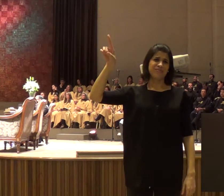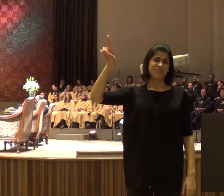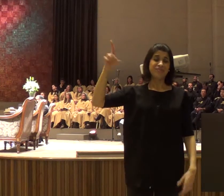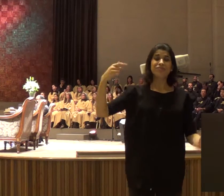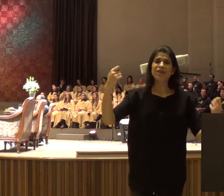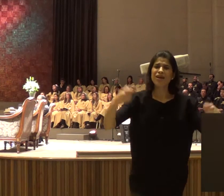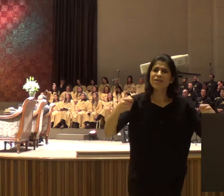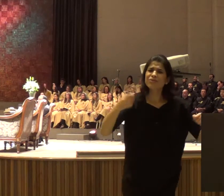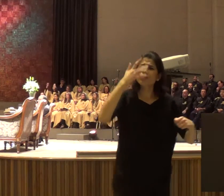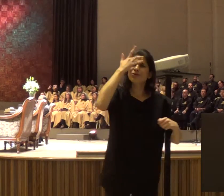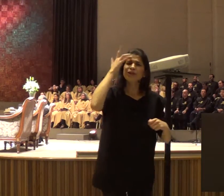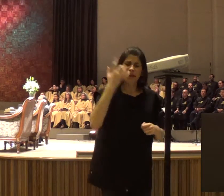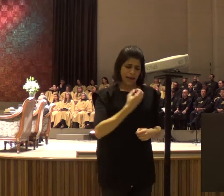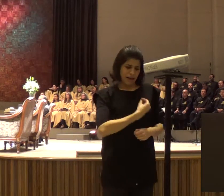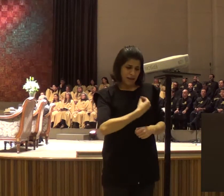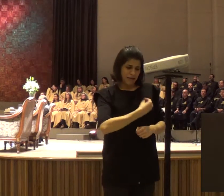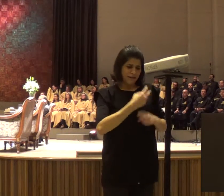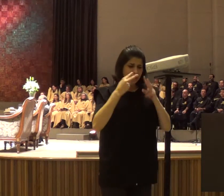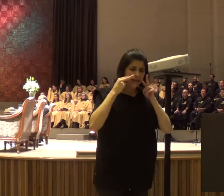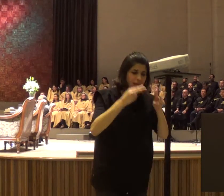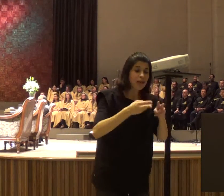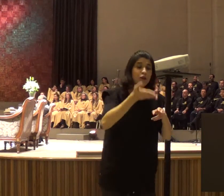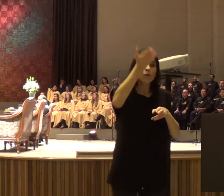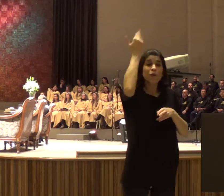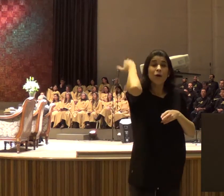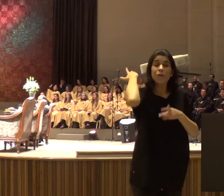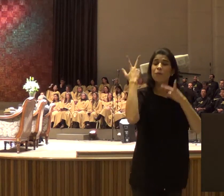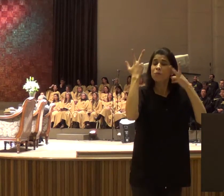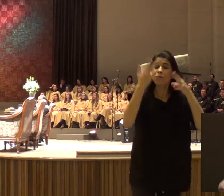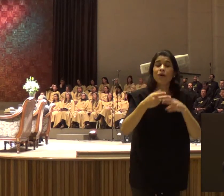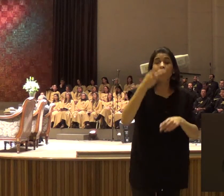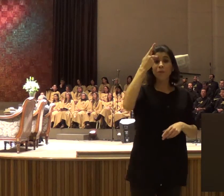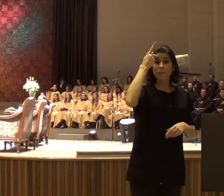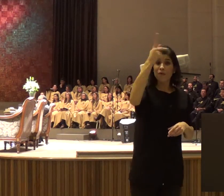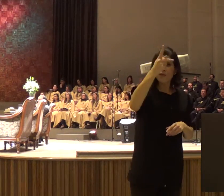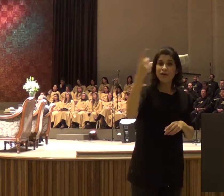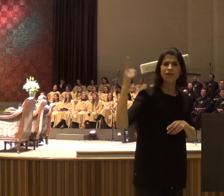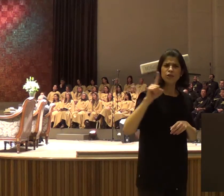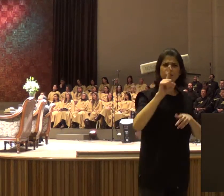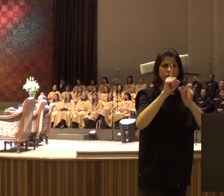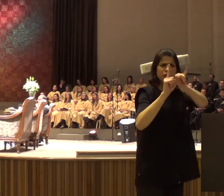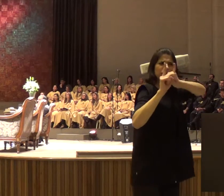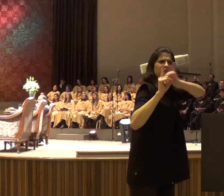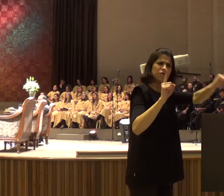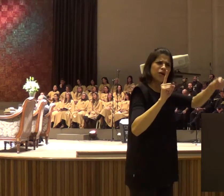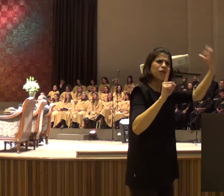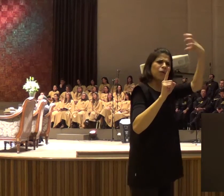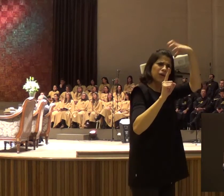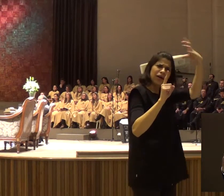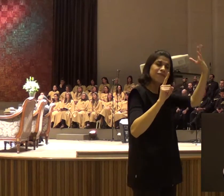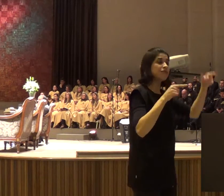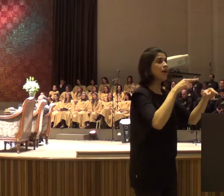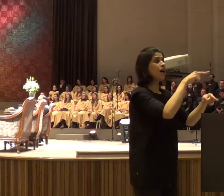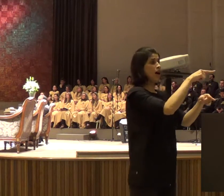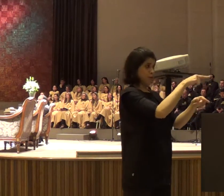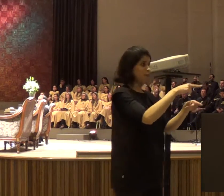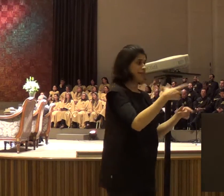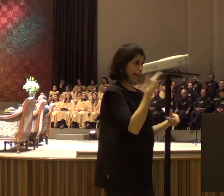consumiu, todo o sacrifício colocado ali, como sinal, manifestação de Deus, no meio das